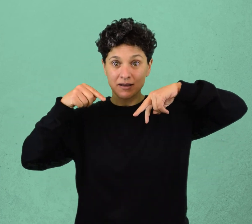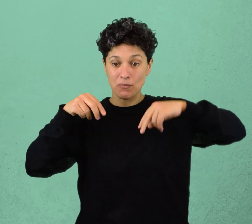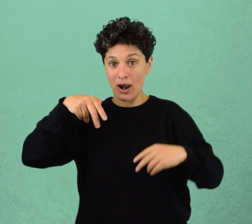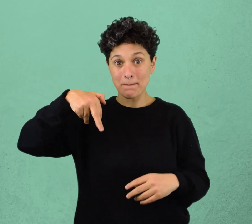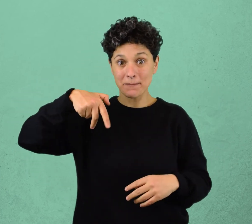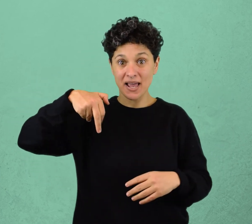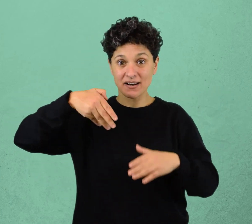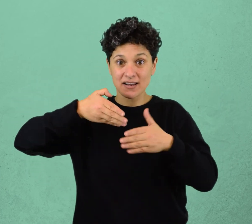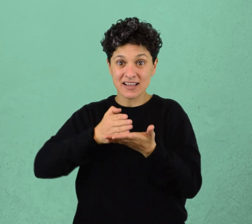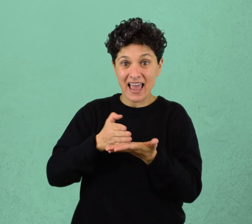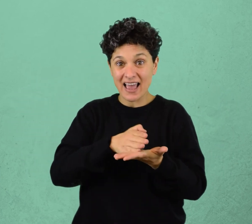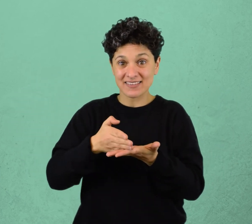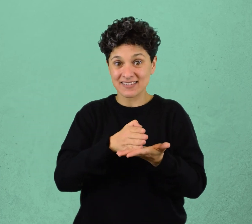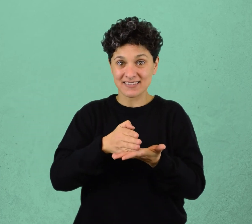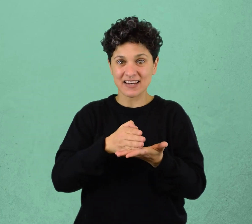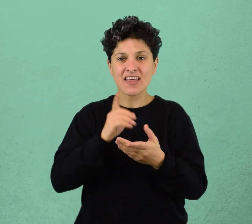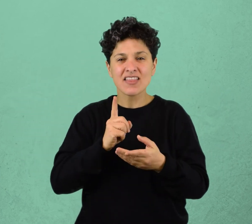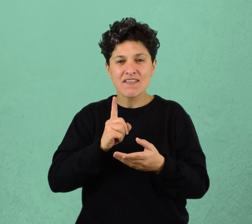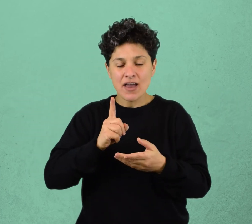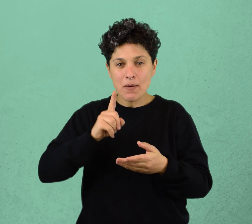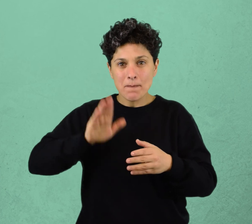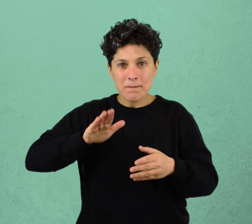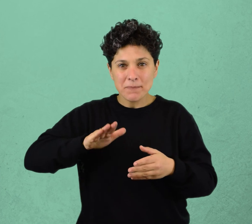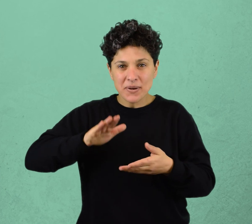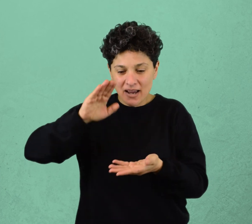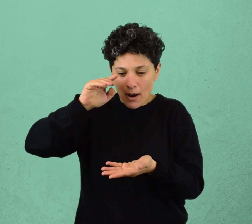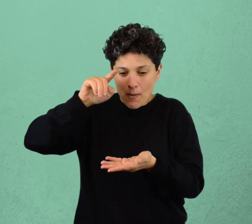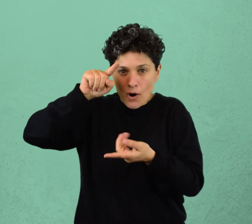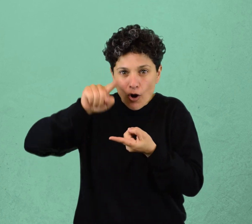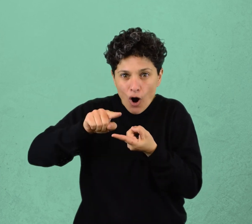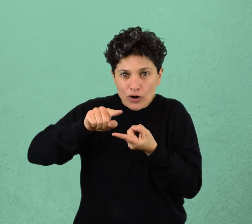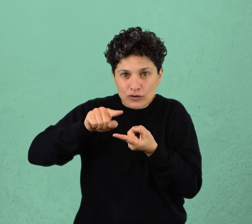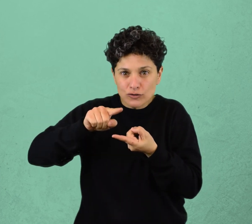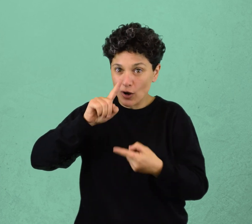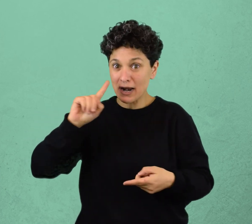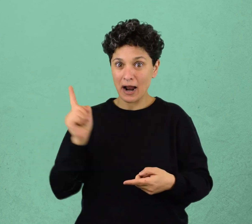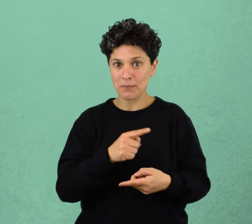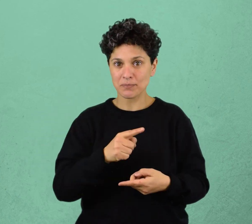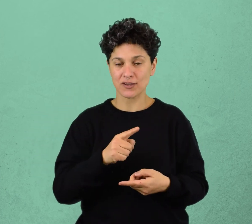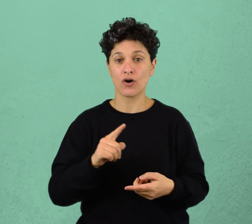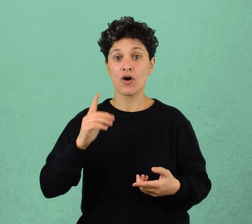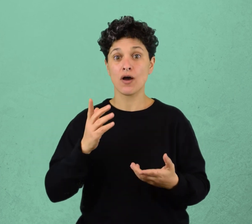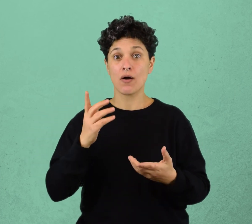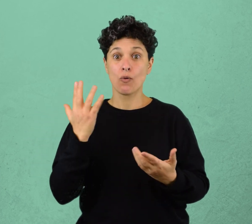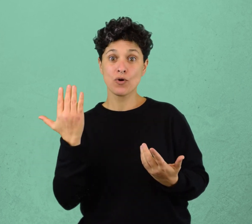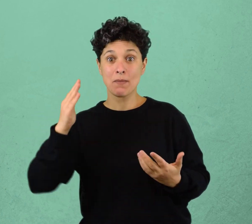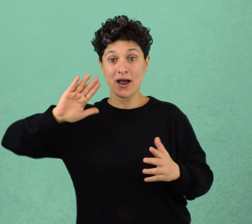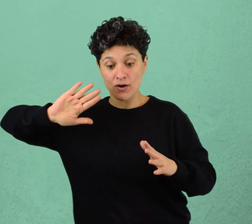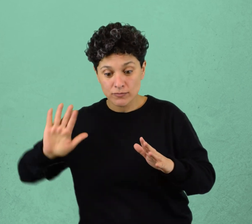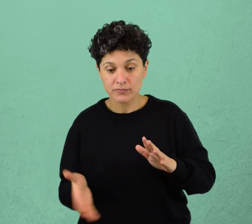ser bajo y rápido. Luego se recoge el balón con la otra mano. Y continúa el pique con el balón